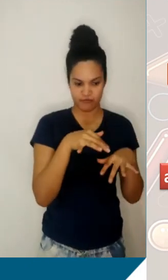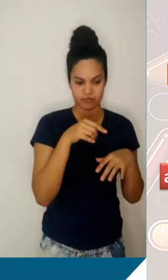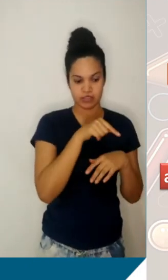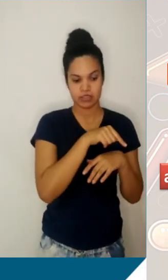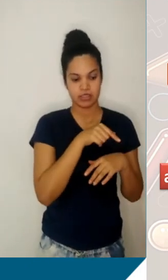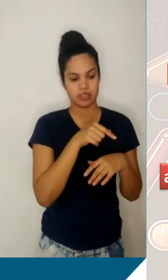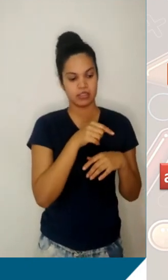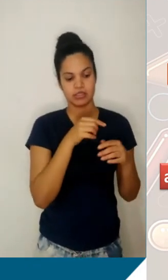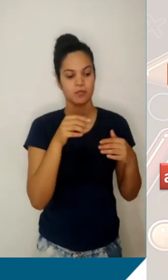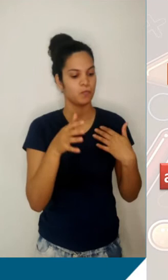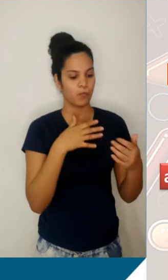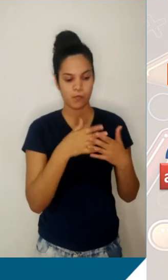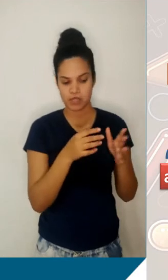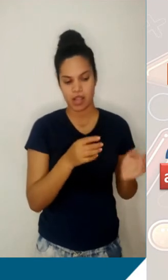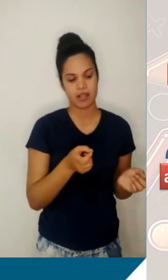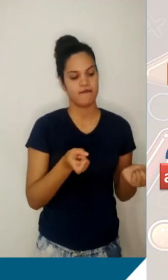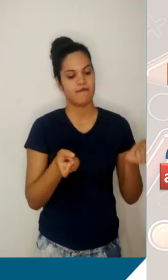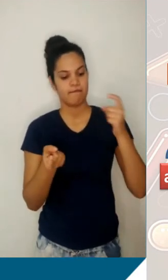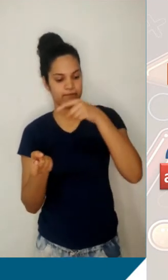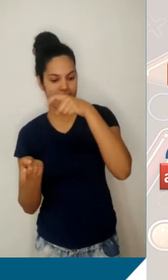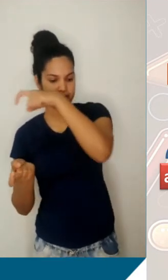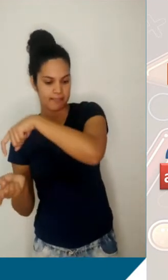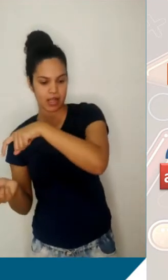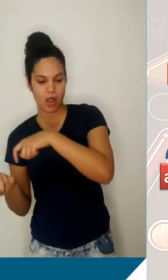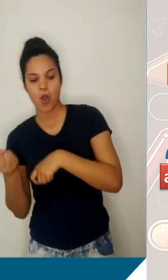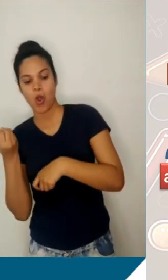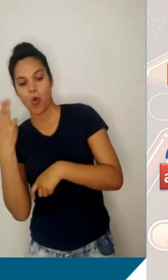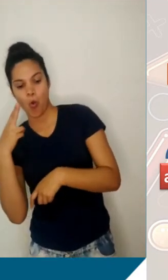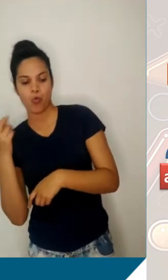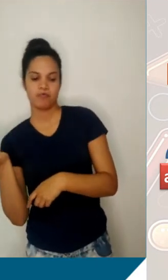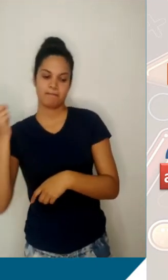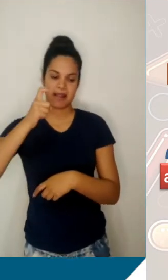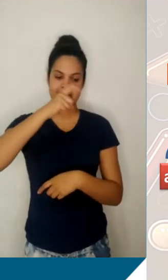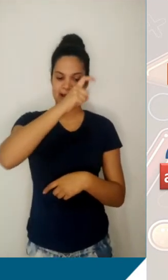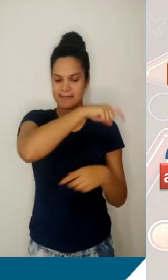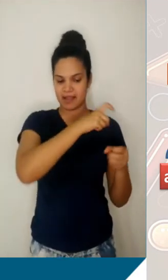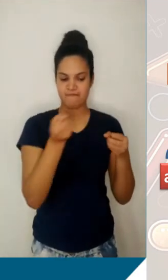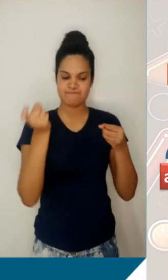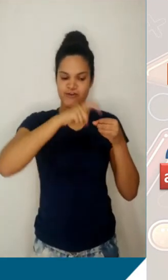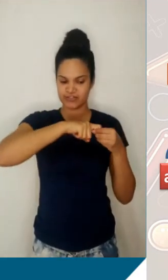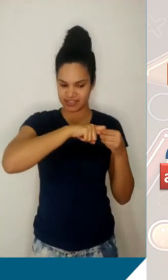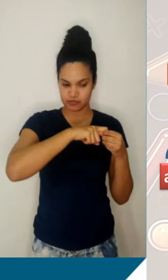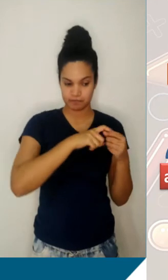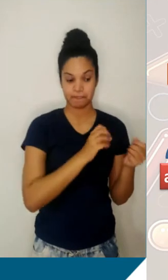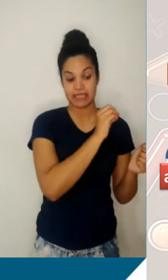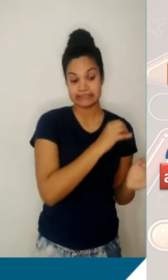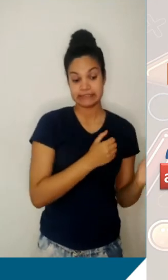a direita, quanto para a esquerda. Portanto, para a frente, para a direita, nós somamos